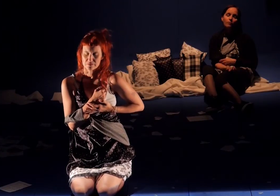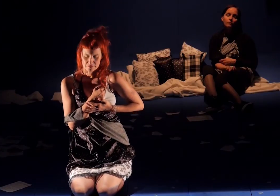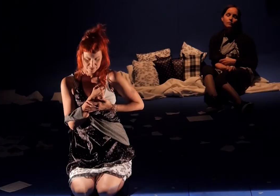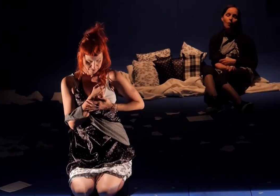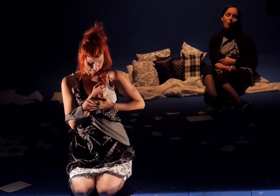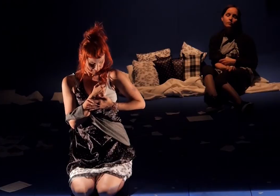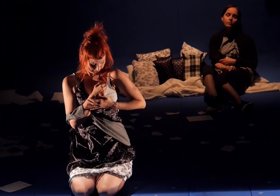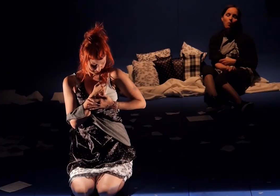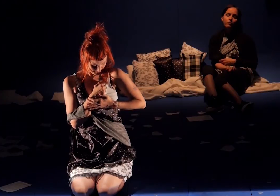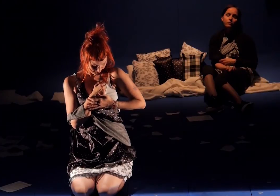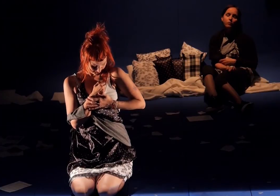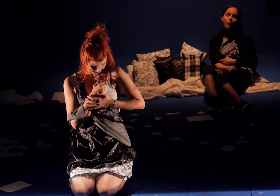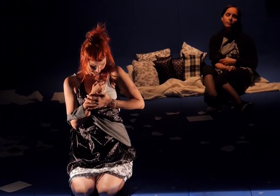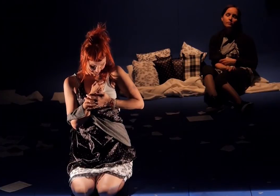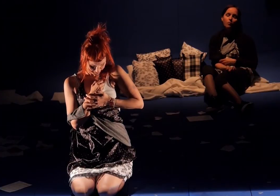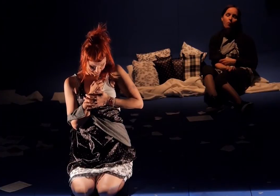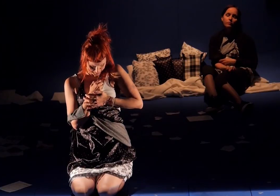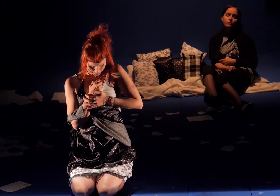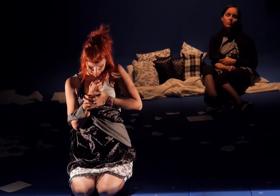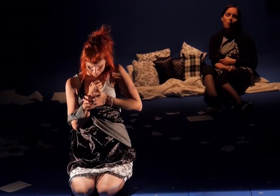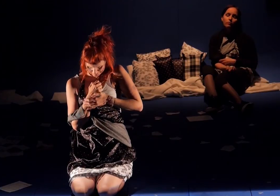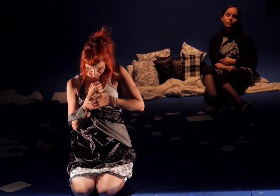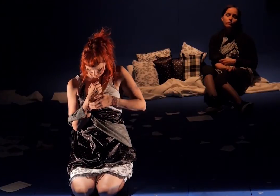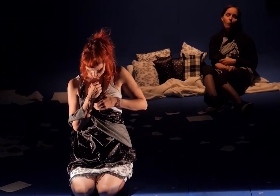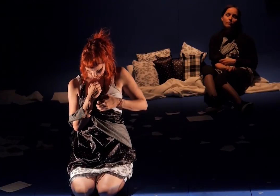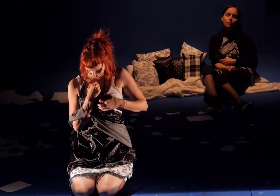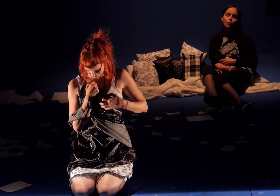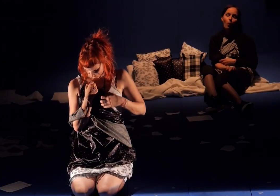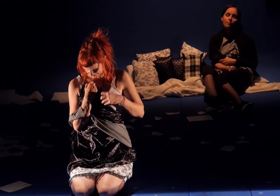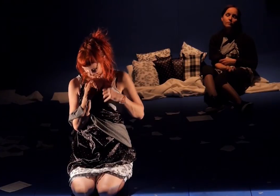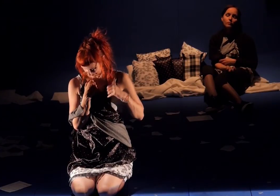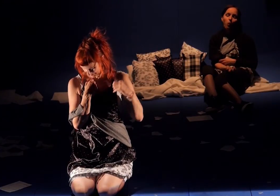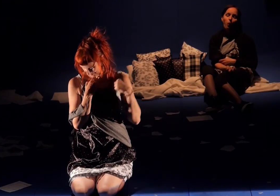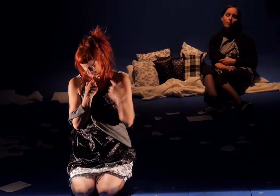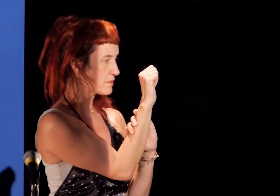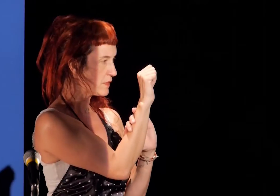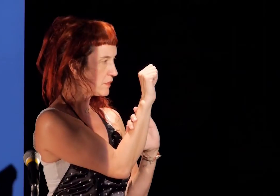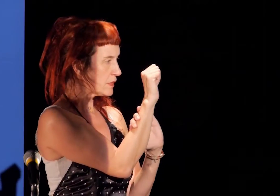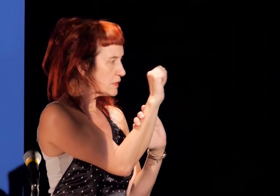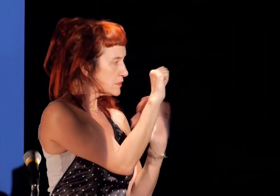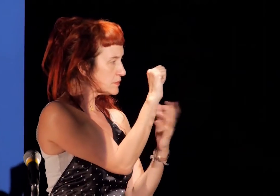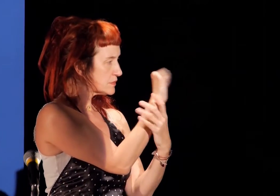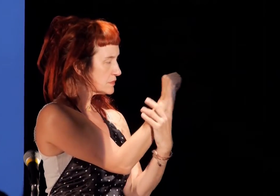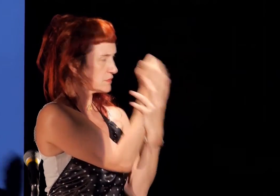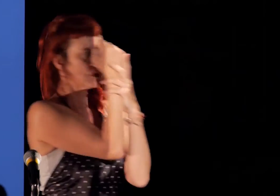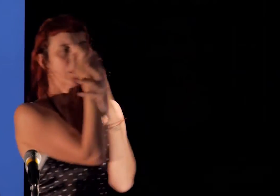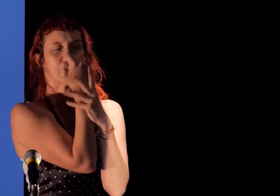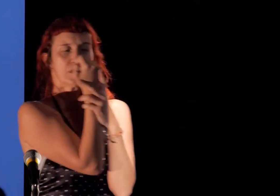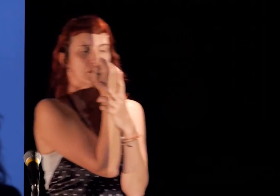'arrêter. Ils ne savent pas dire « Tant pis, c'est un désordre, mais il faut que je dorme ». Ils veulent que toujours soit tout bien, bien, bien. Ils veulent trop